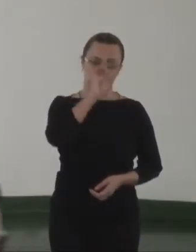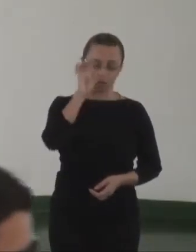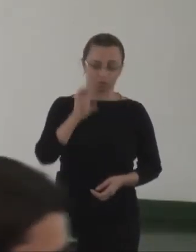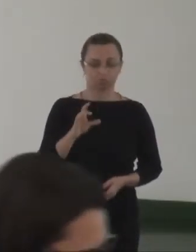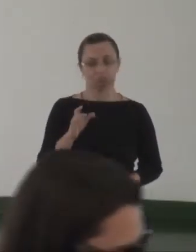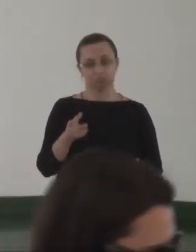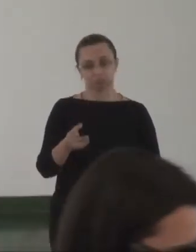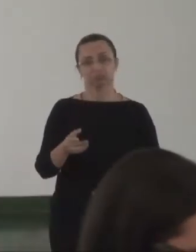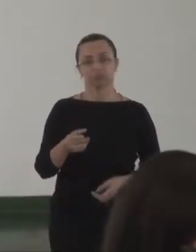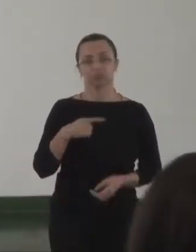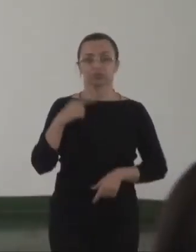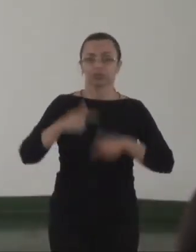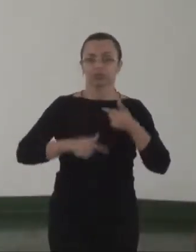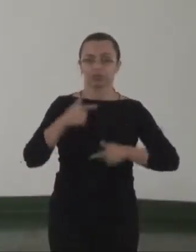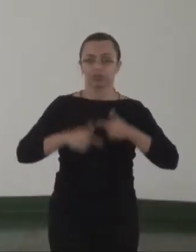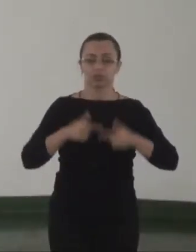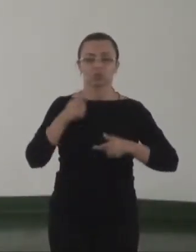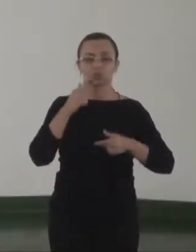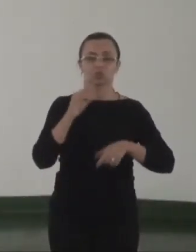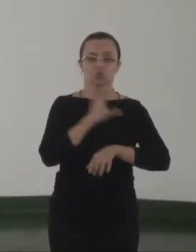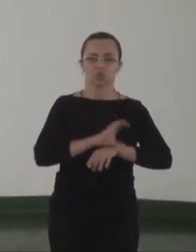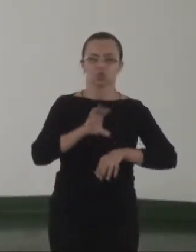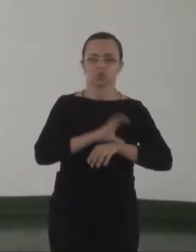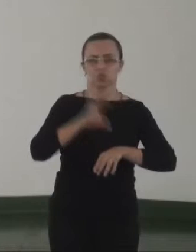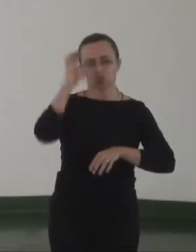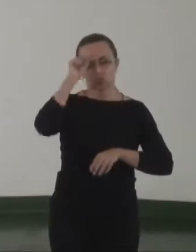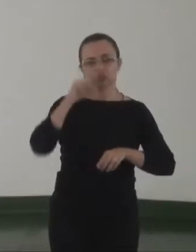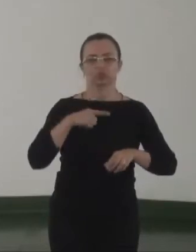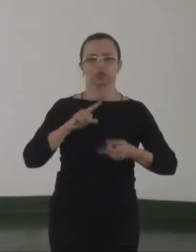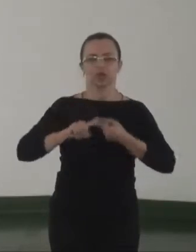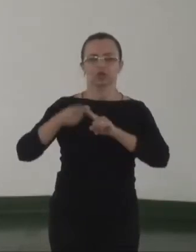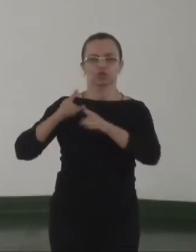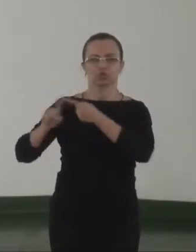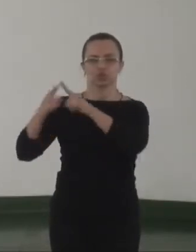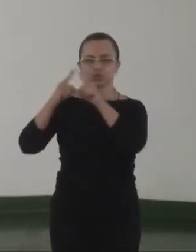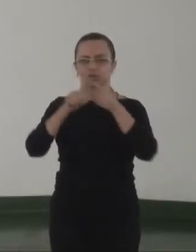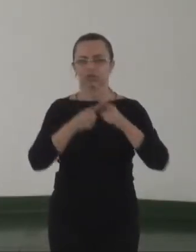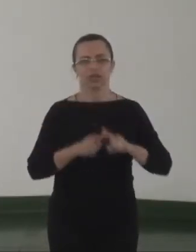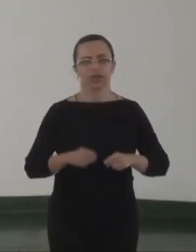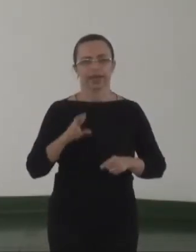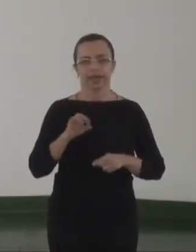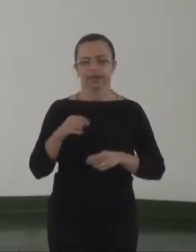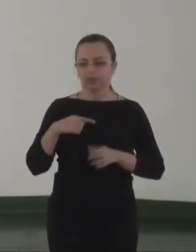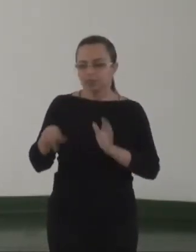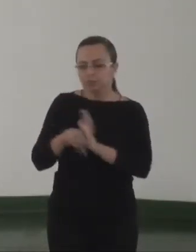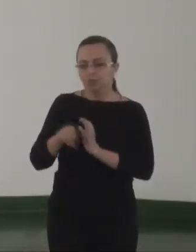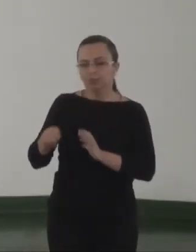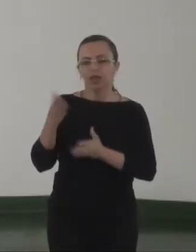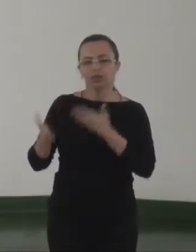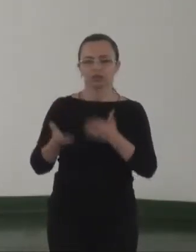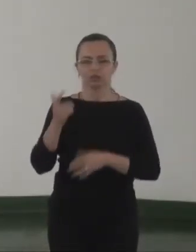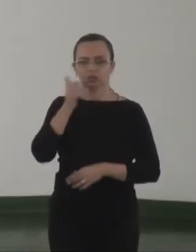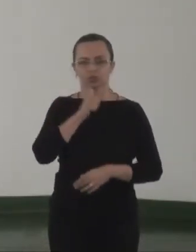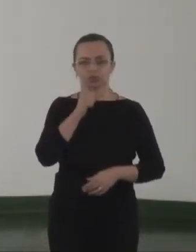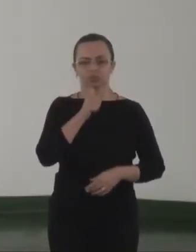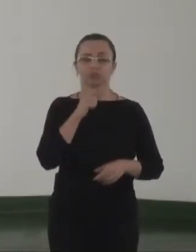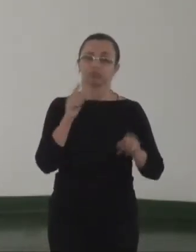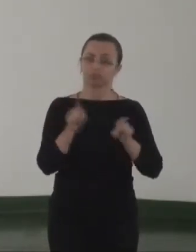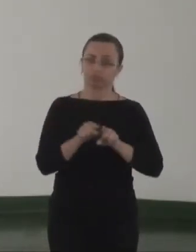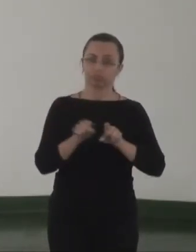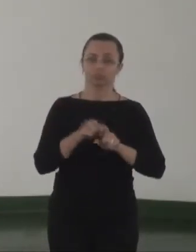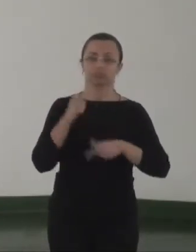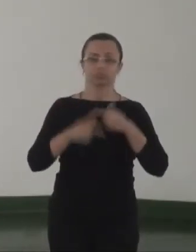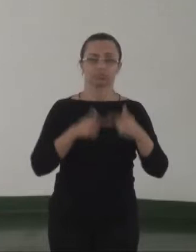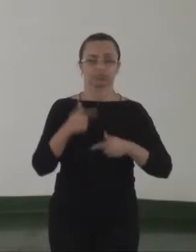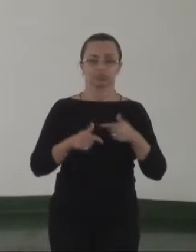aqui, atuar na capacitação e articulação da rede de atendimento à mulher, através inclusive de